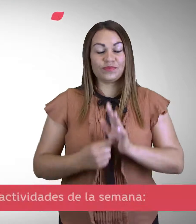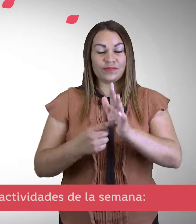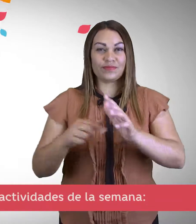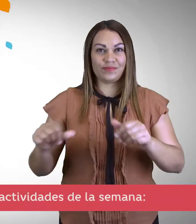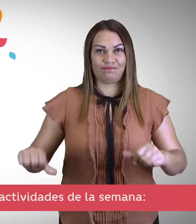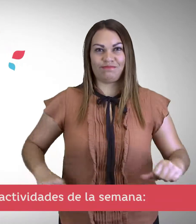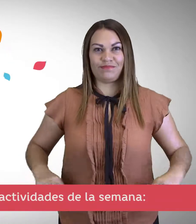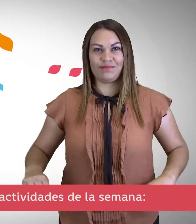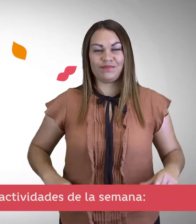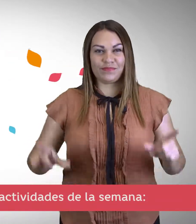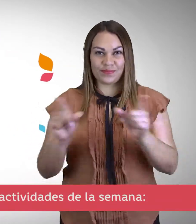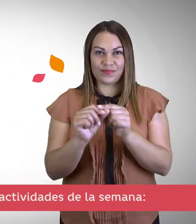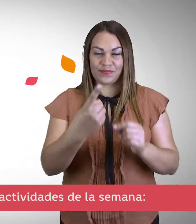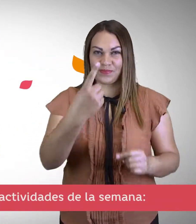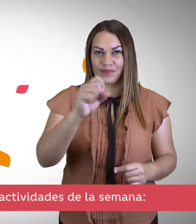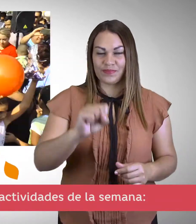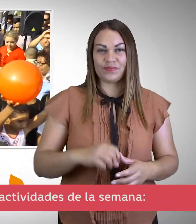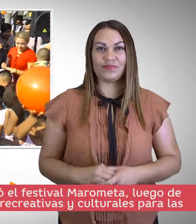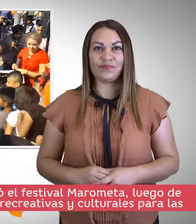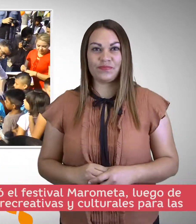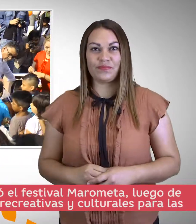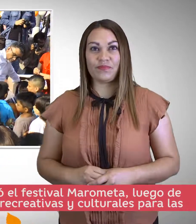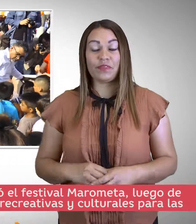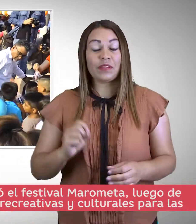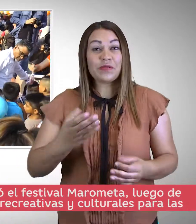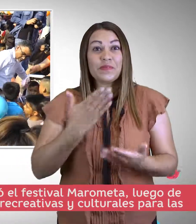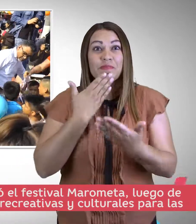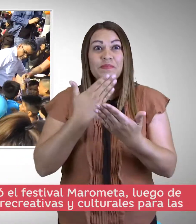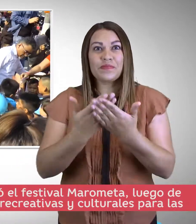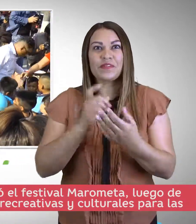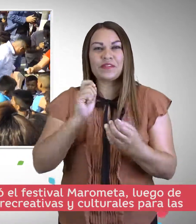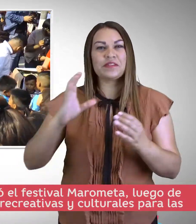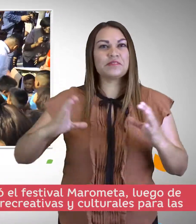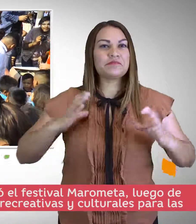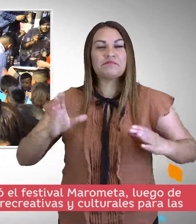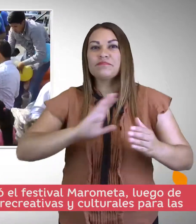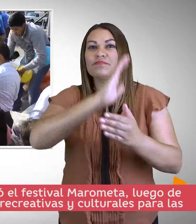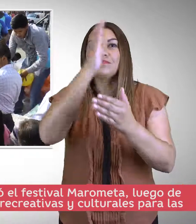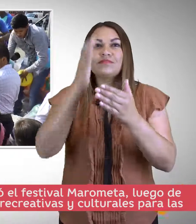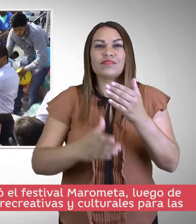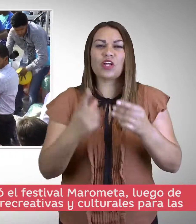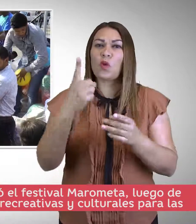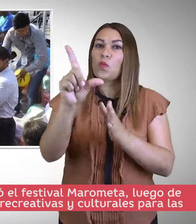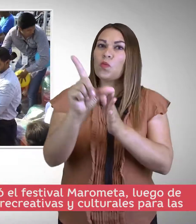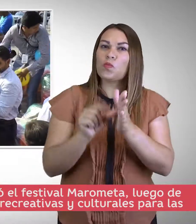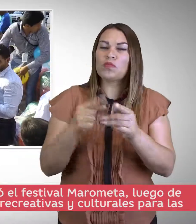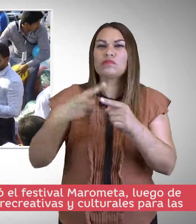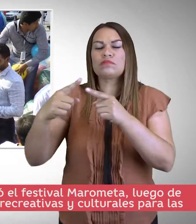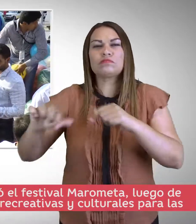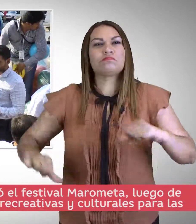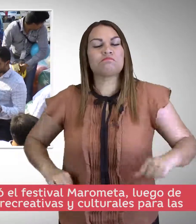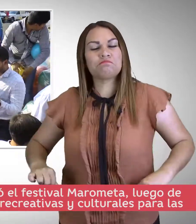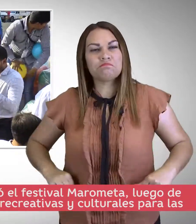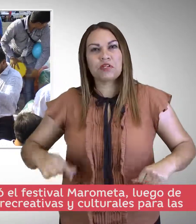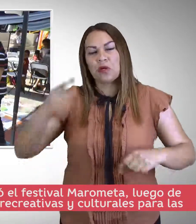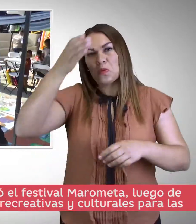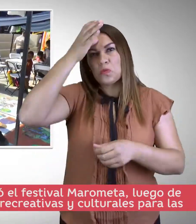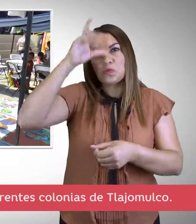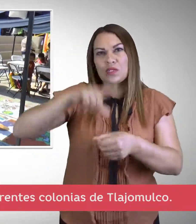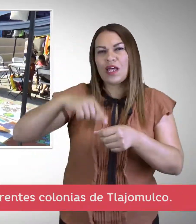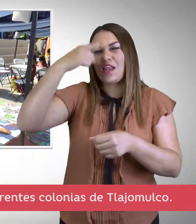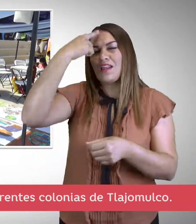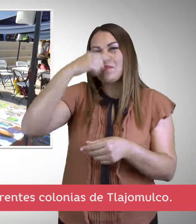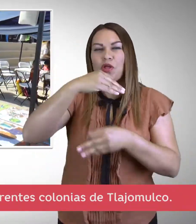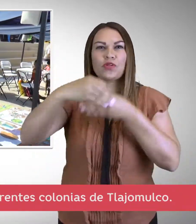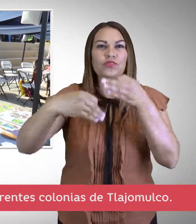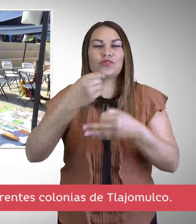Te presentamos las actividades de la semana. Con gran éxito terminó el Festival Marometa luego de un mes de actividades recreativas y culturales